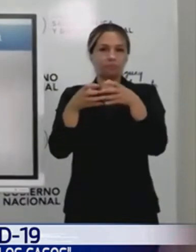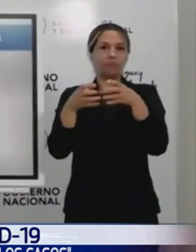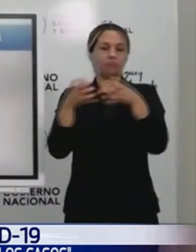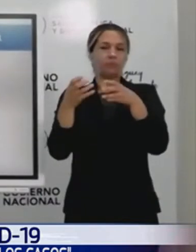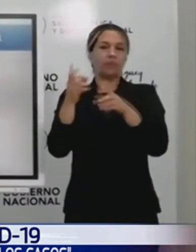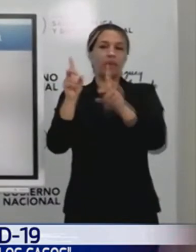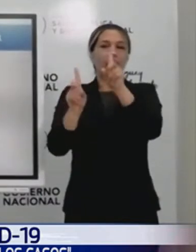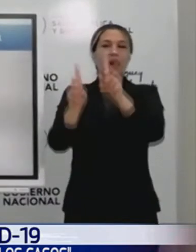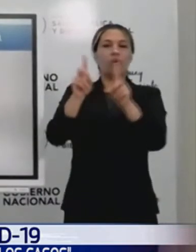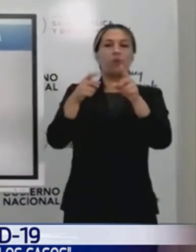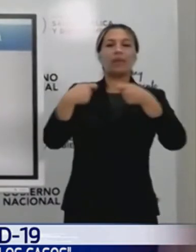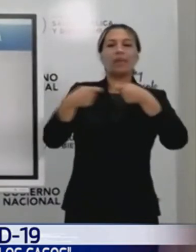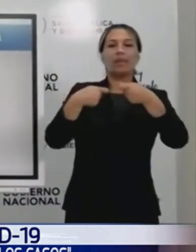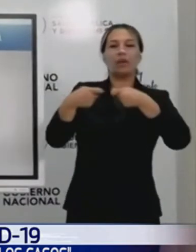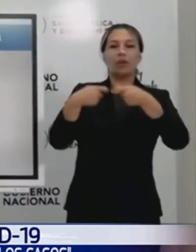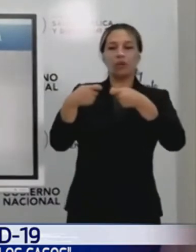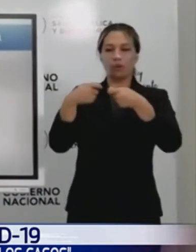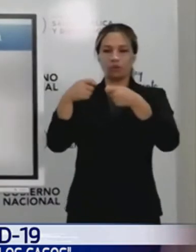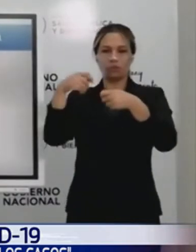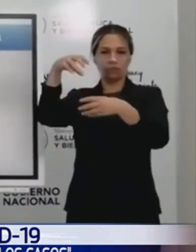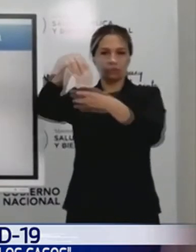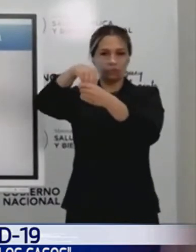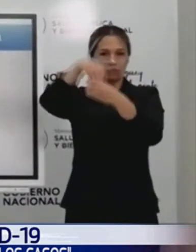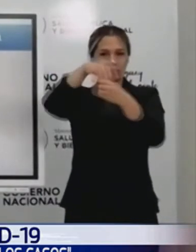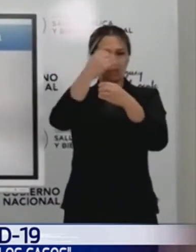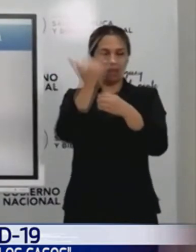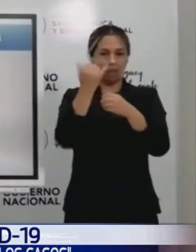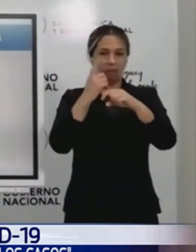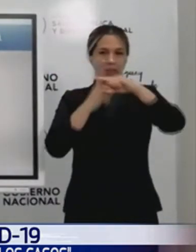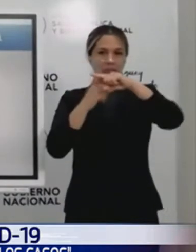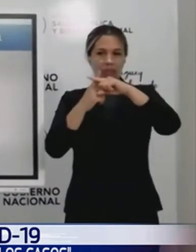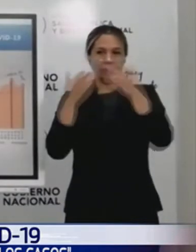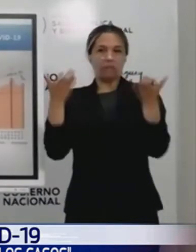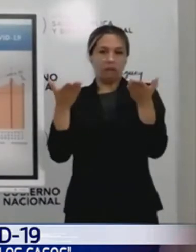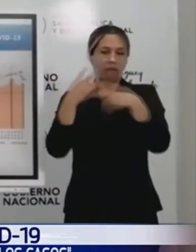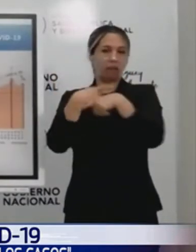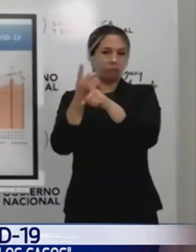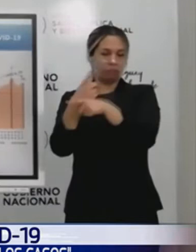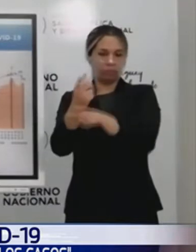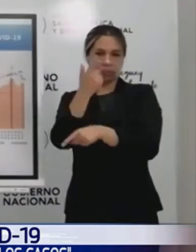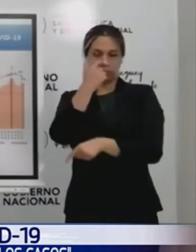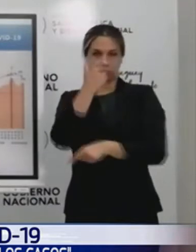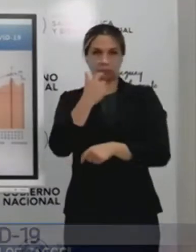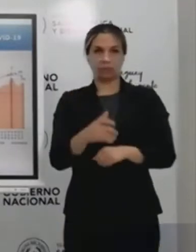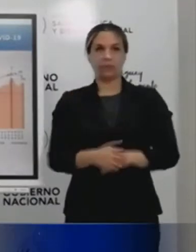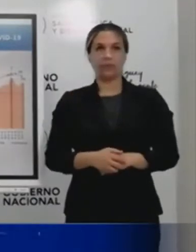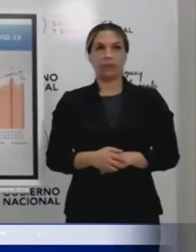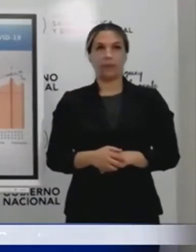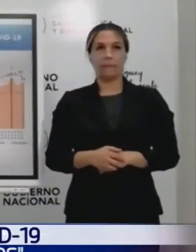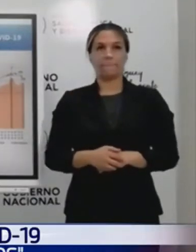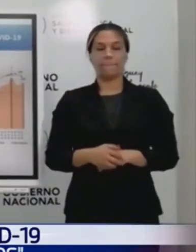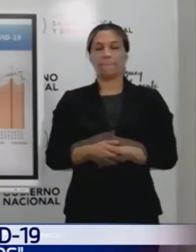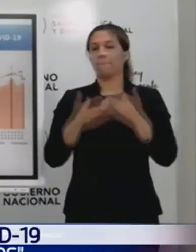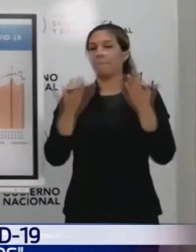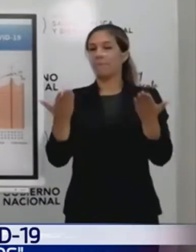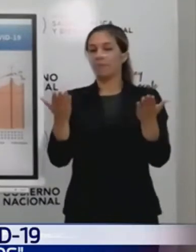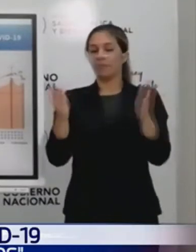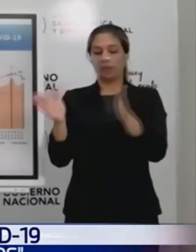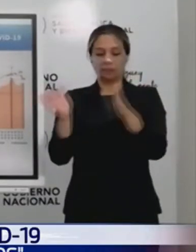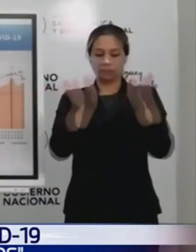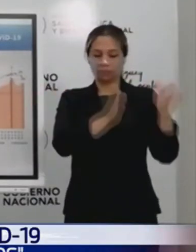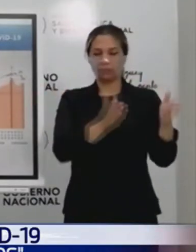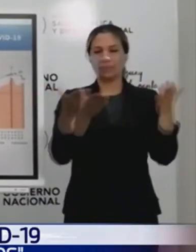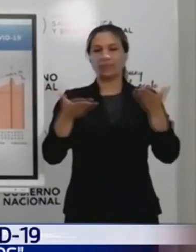algunos centros comerciales de la ciudad y se están tomando las medidas. Vamos a hablar un poco de los internados.